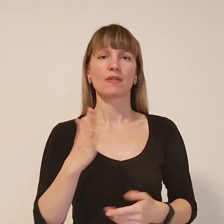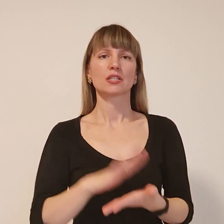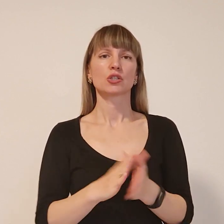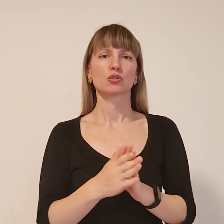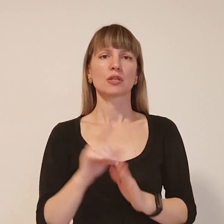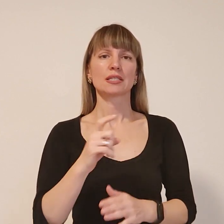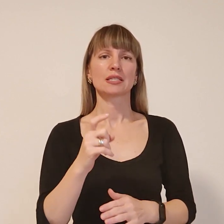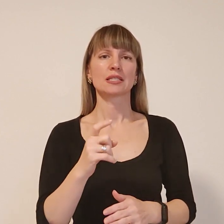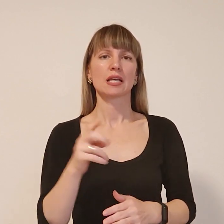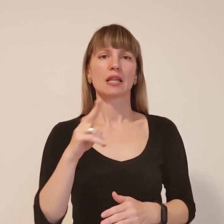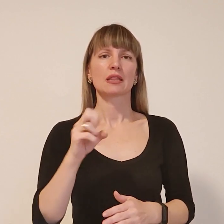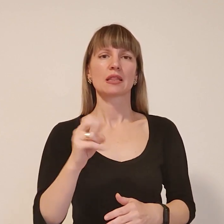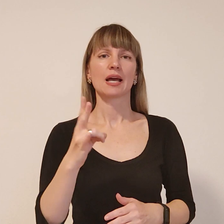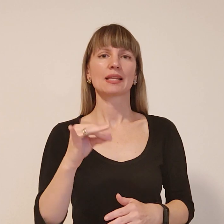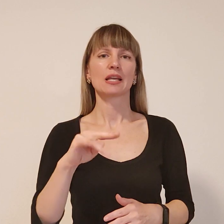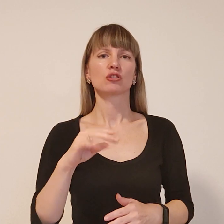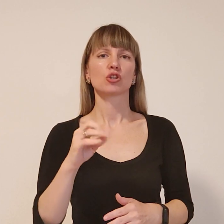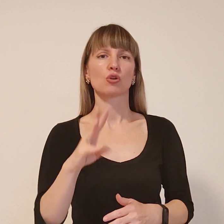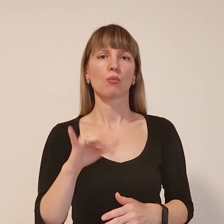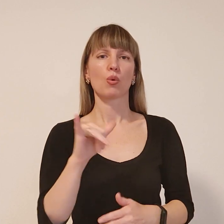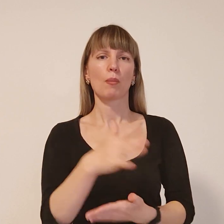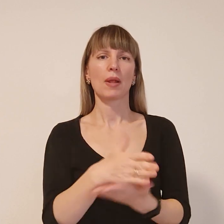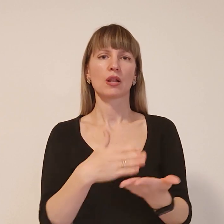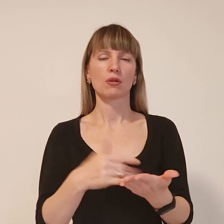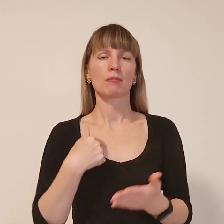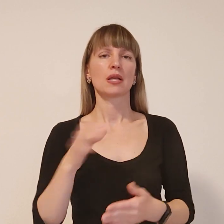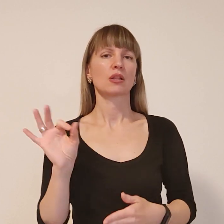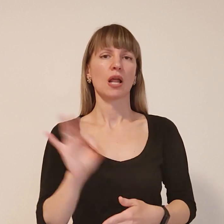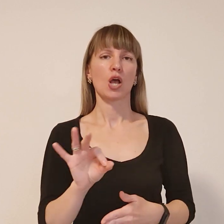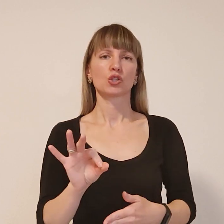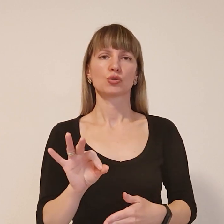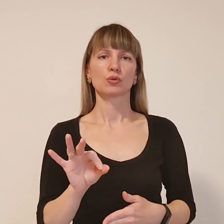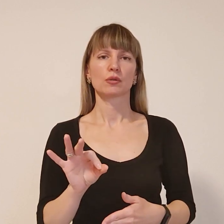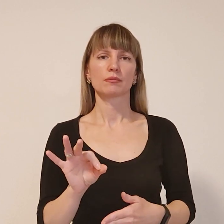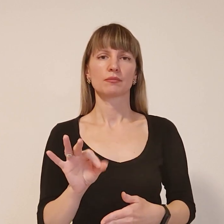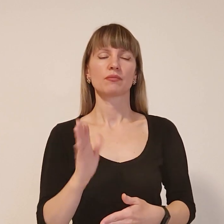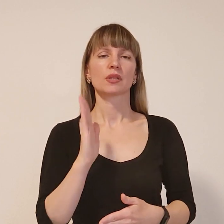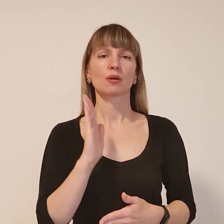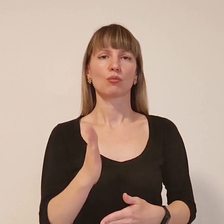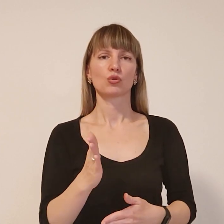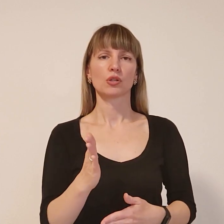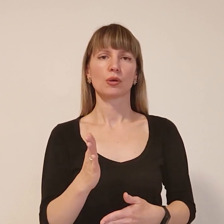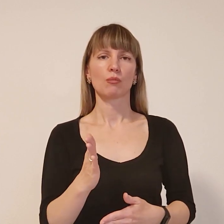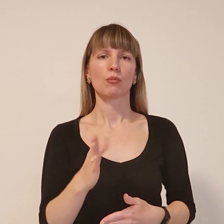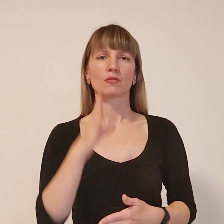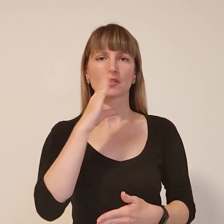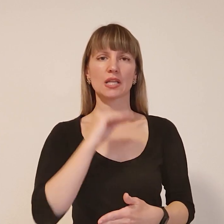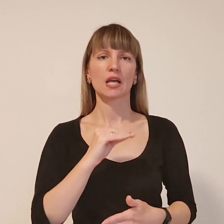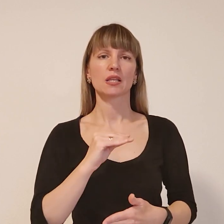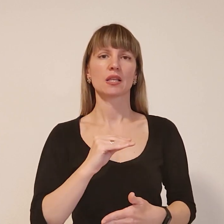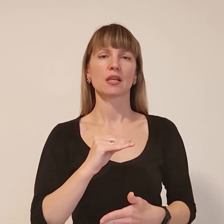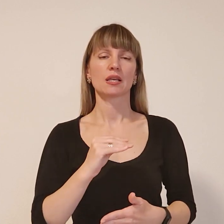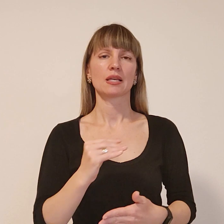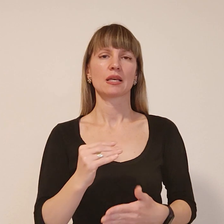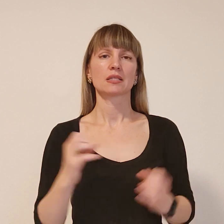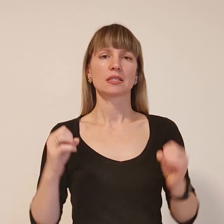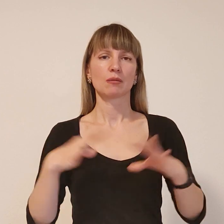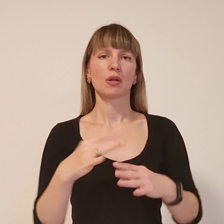істотою Данільченко в Мелітополі. Ми одразу будемо здатні зібратися знову і